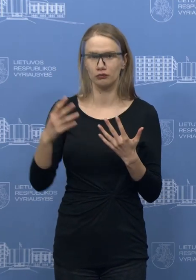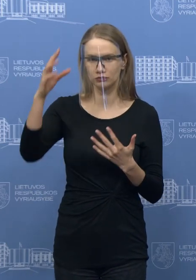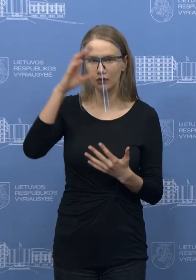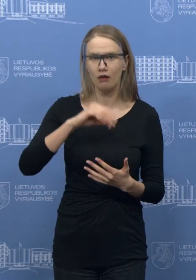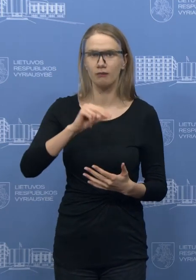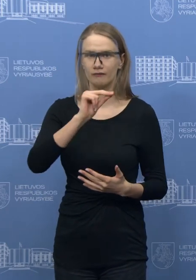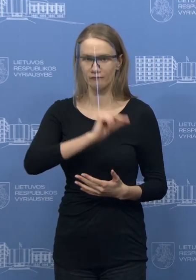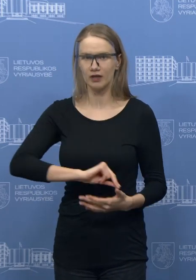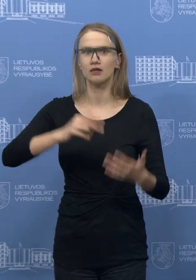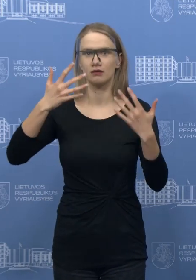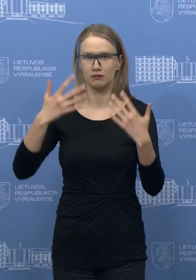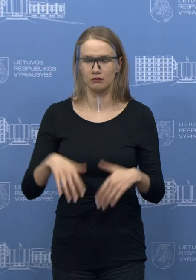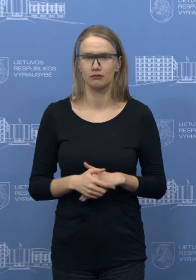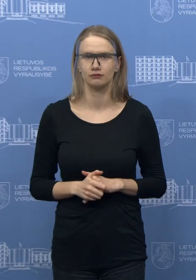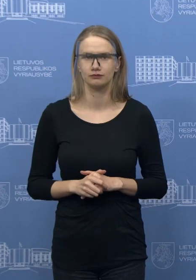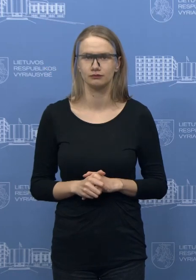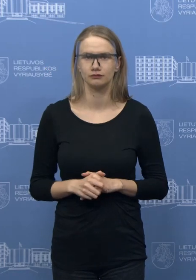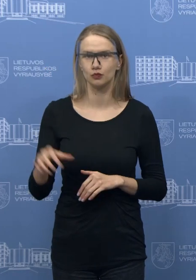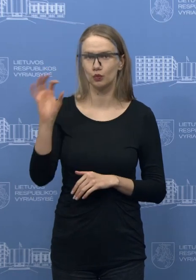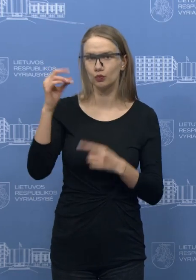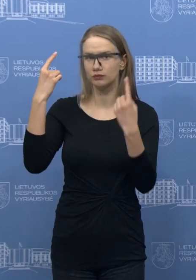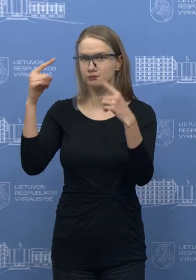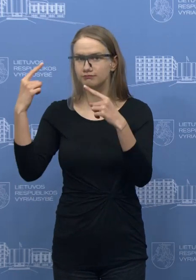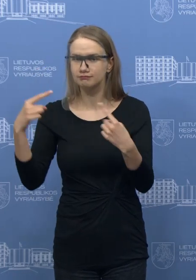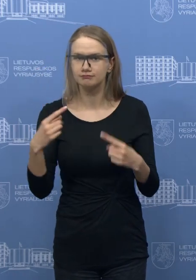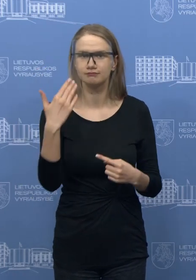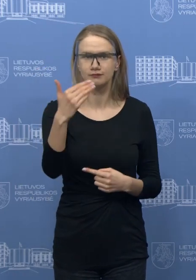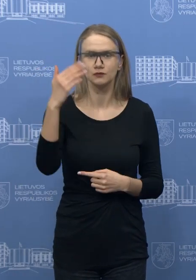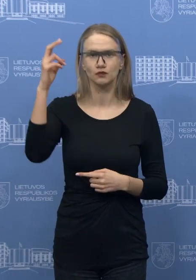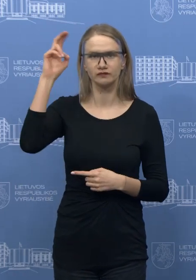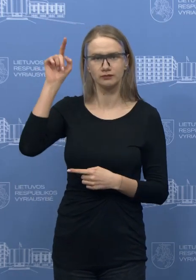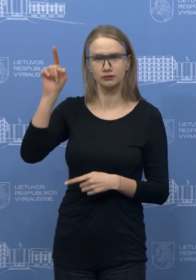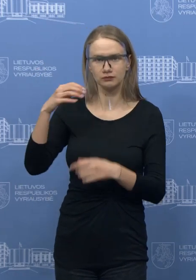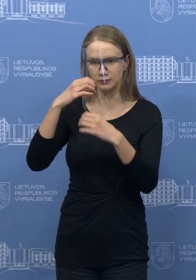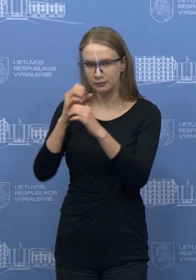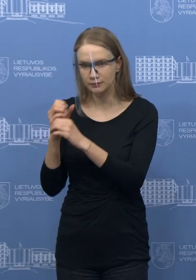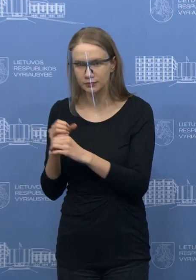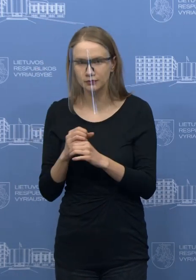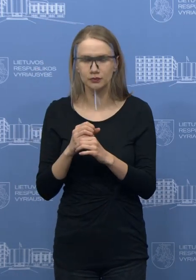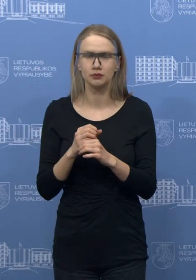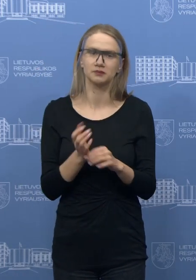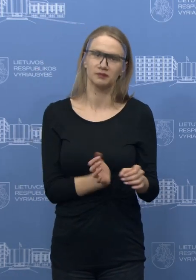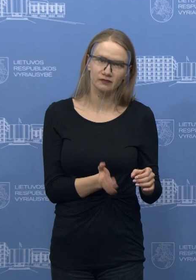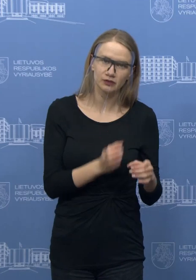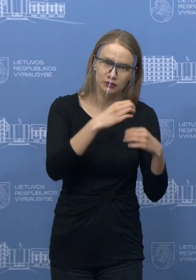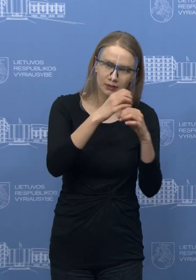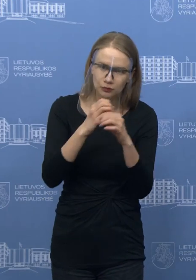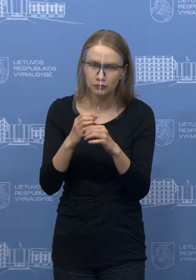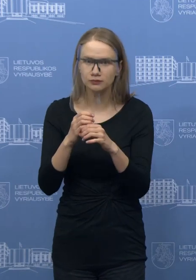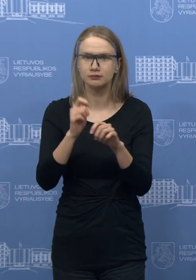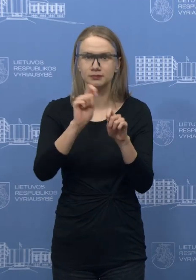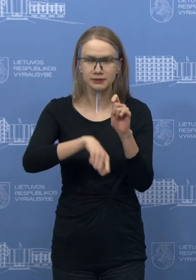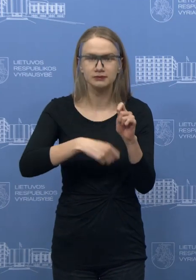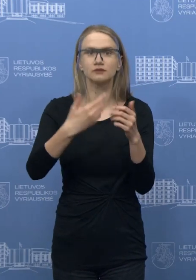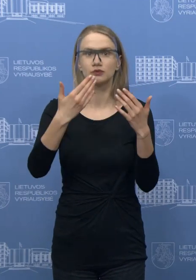privačias, bei kitas, ne privačias, bet institucinės laboratorijos, kai jos tik tai atitiks akreditavimo reikalavimus,